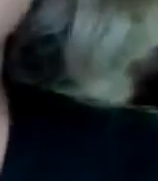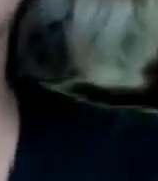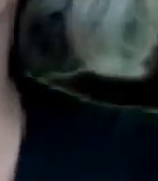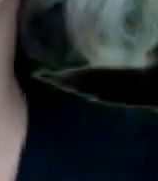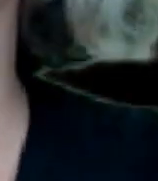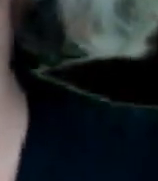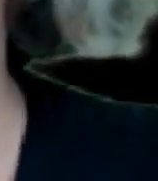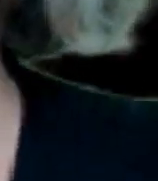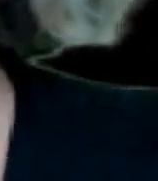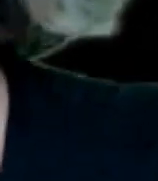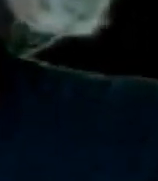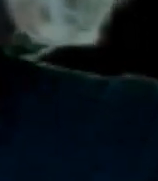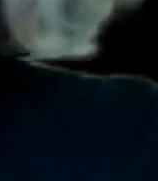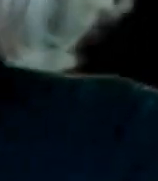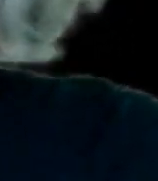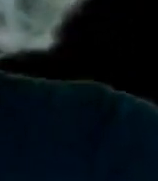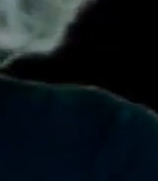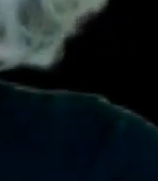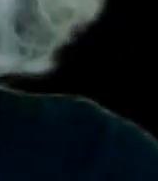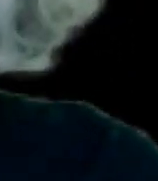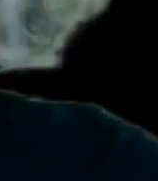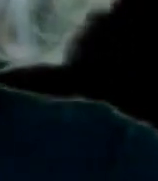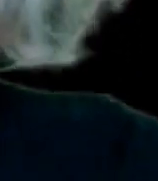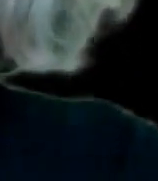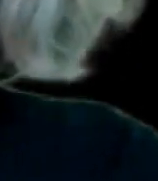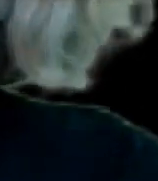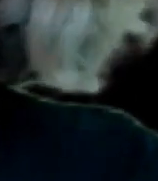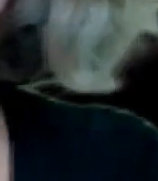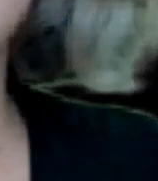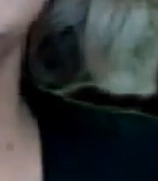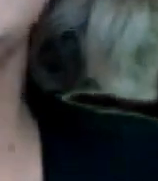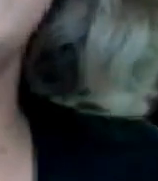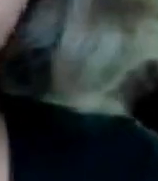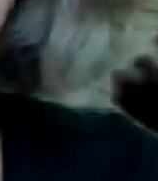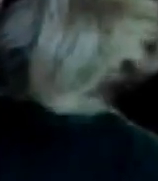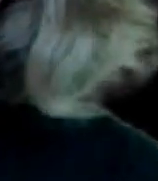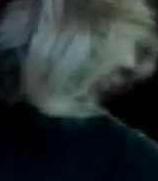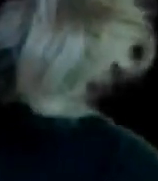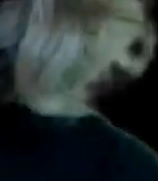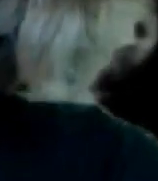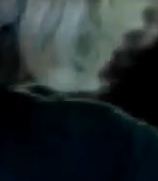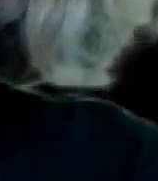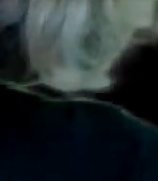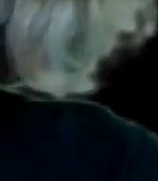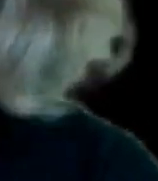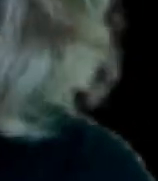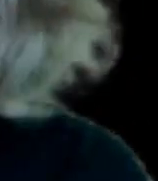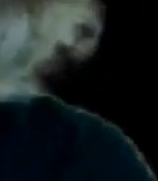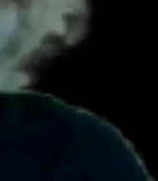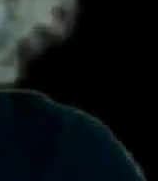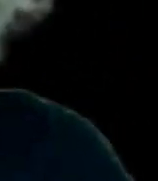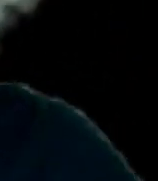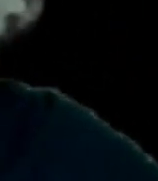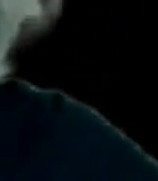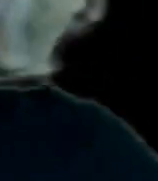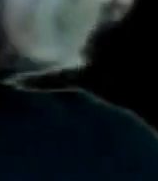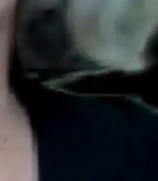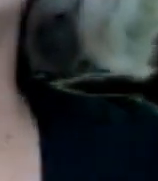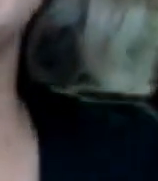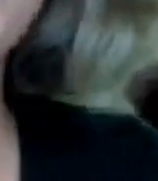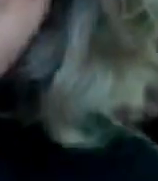si no me lo van a dar Pues Quizás los voy a esperar Allá afuera Y darles lata Por unos días Mientras esté ahí